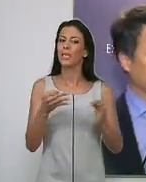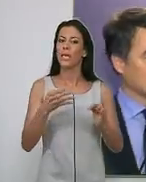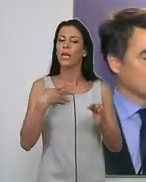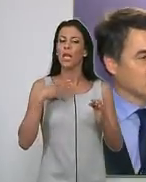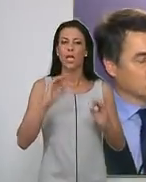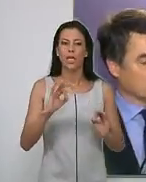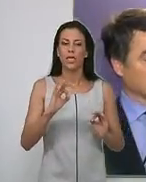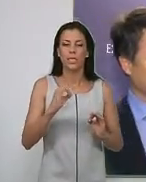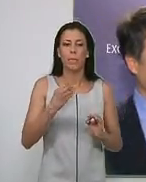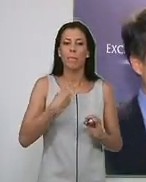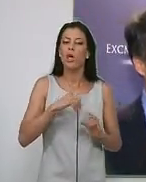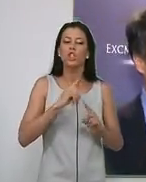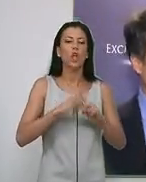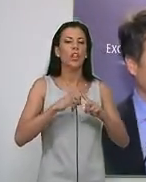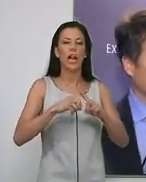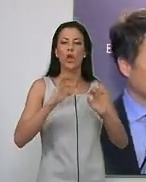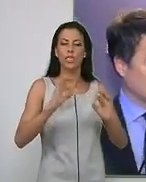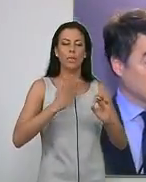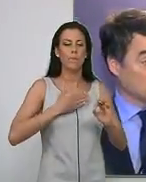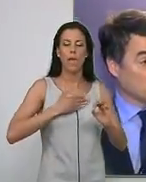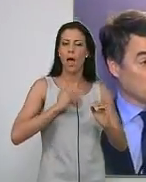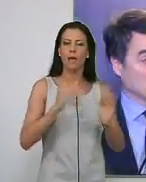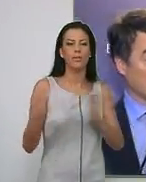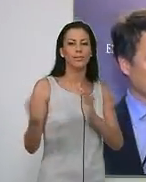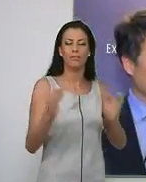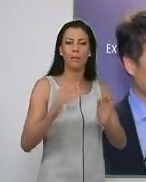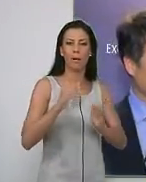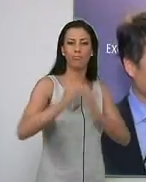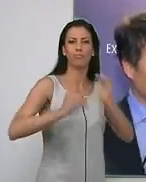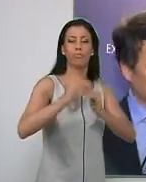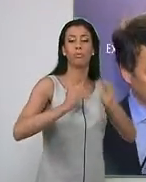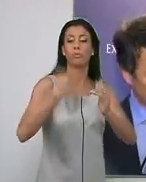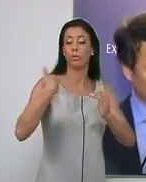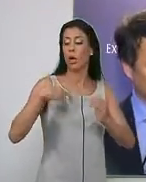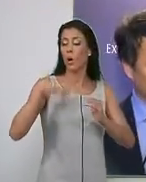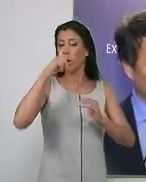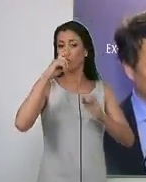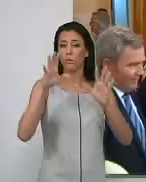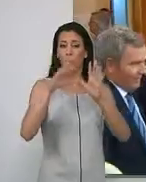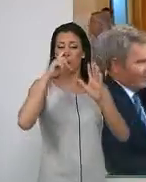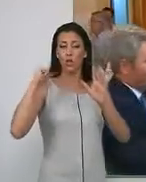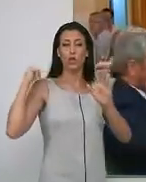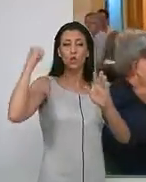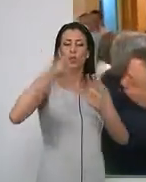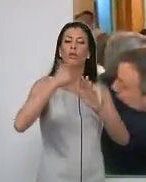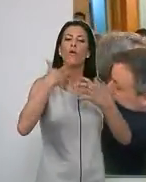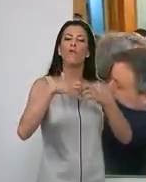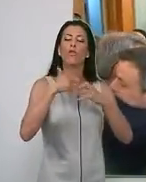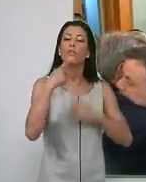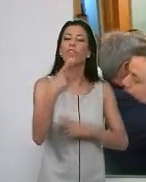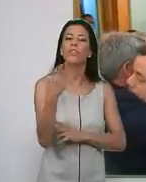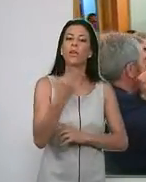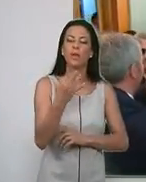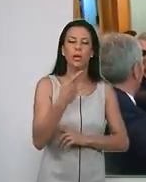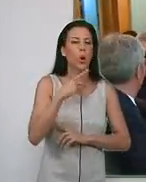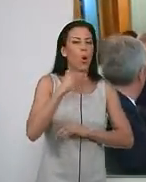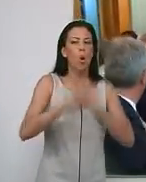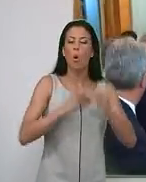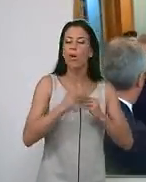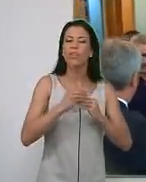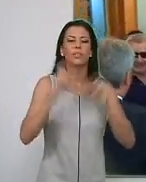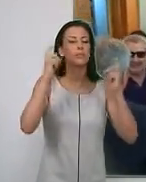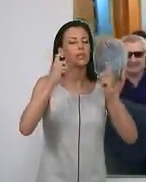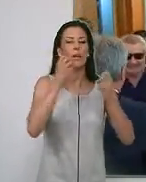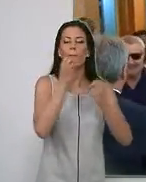su etapa discontinua en la Alcaldía de Motril... ...durante prácticamente la última década, una función en la que dijo... ...que lo ha hecho lo